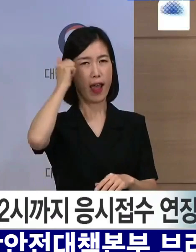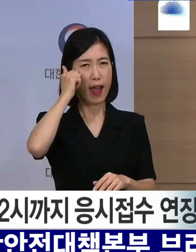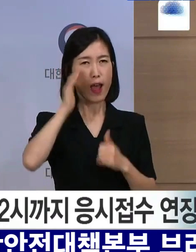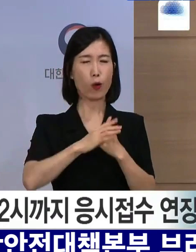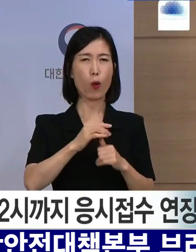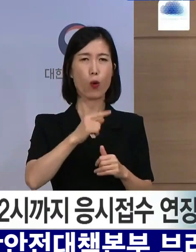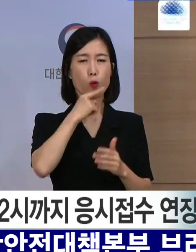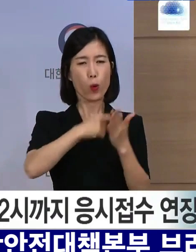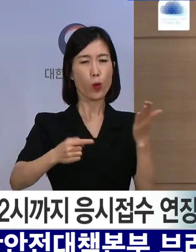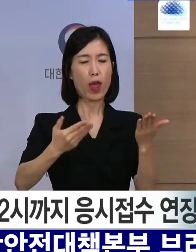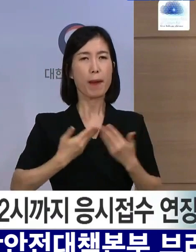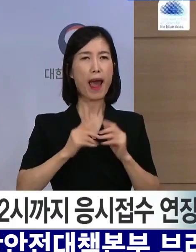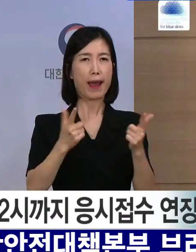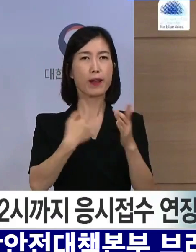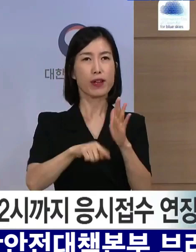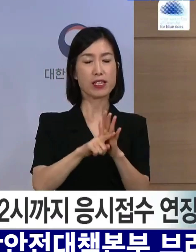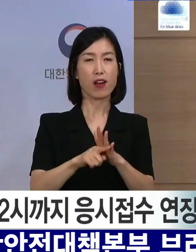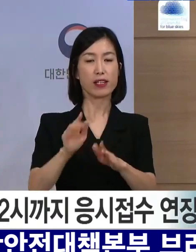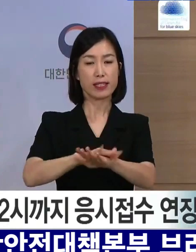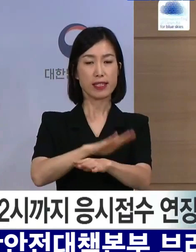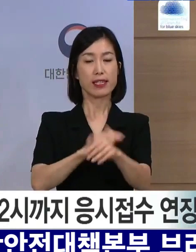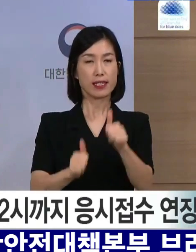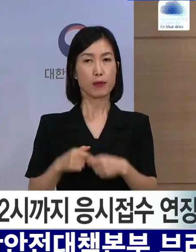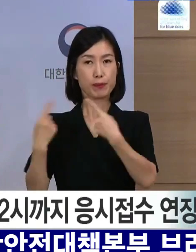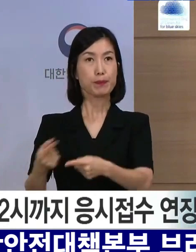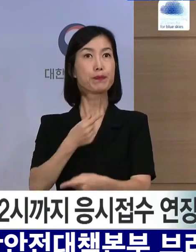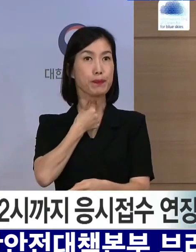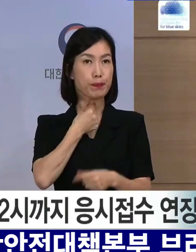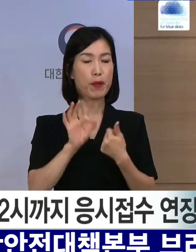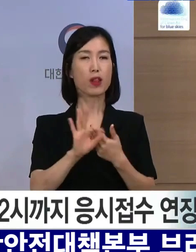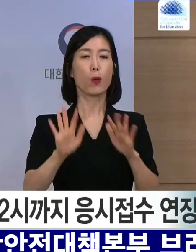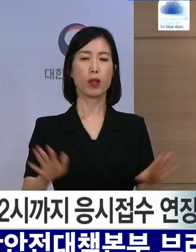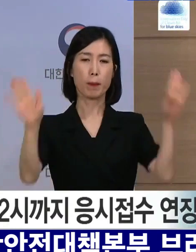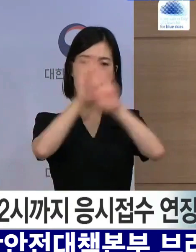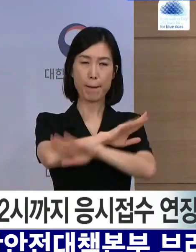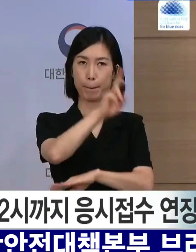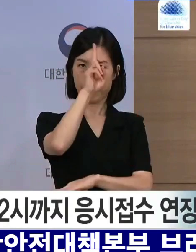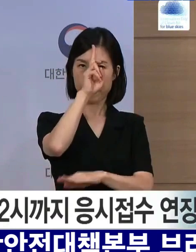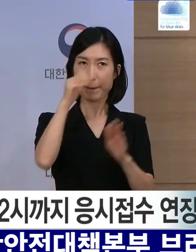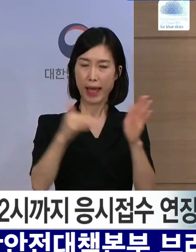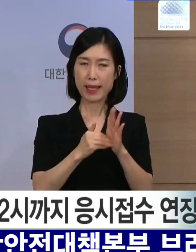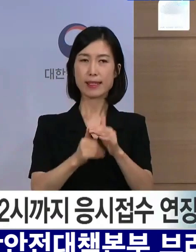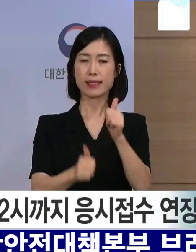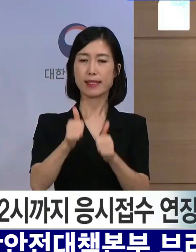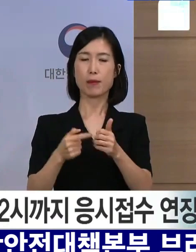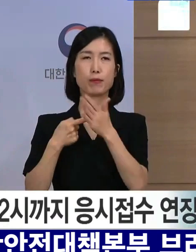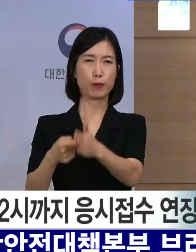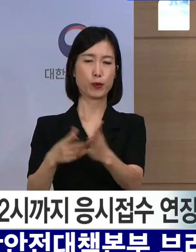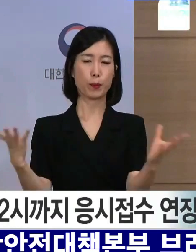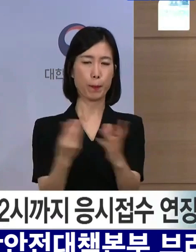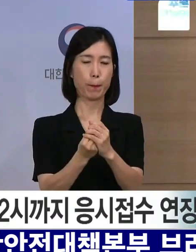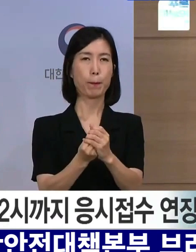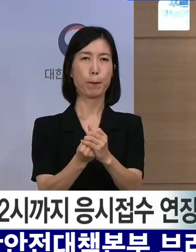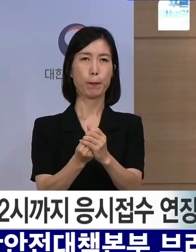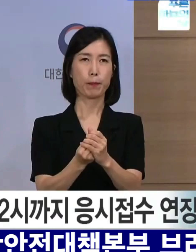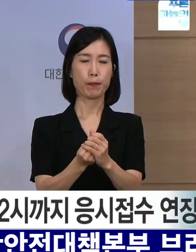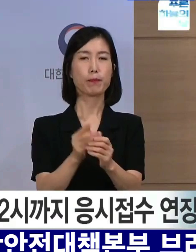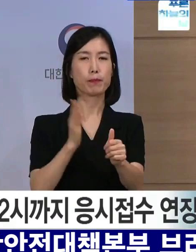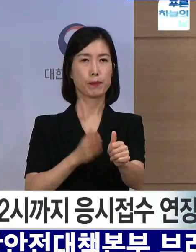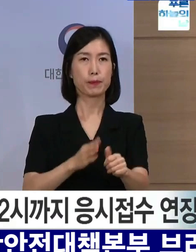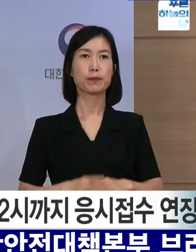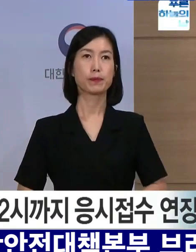불이익을 당하지 않도록 실기시험에 응시할 학생들은 오늘 밤 12시까지 시험 접수를 모두 완료해 줄 것을